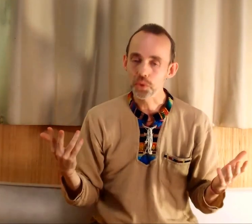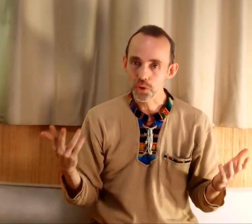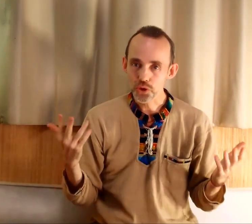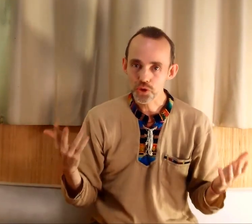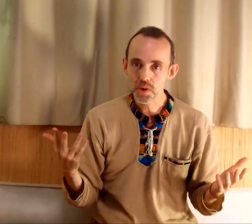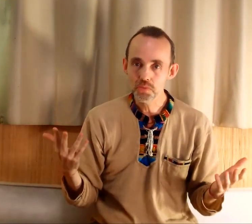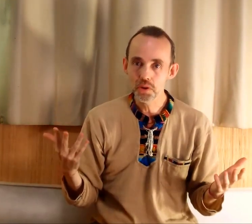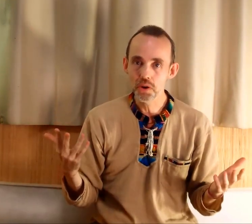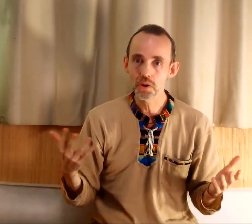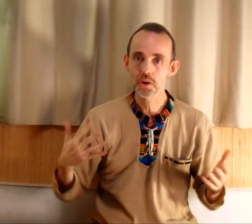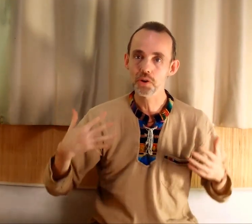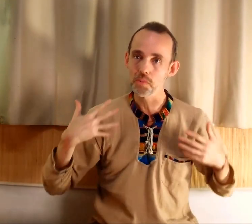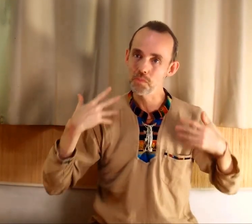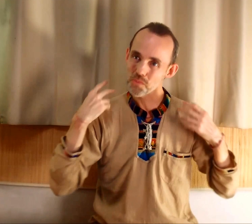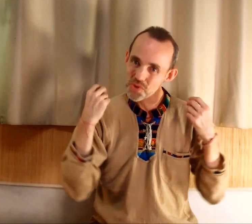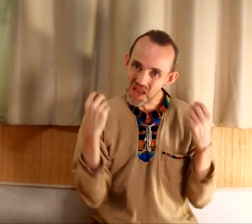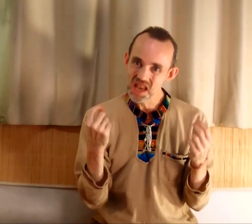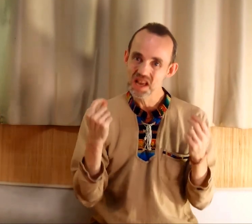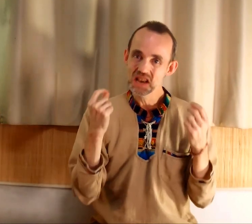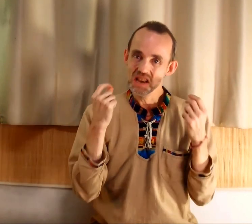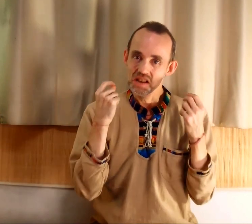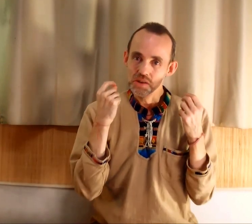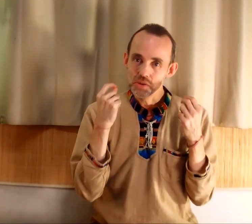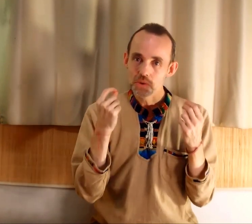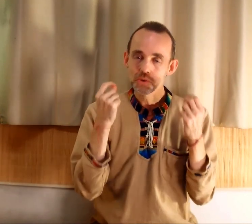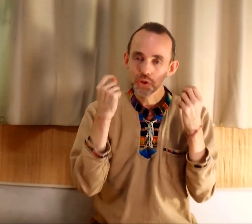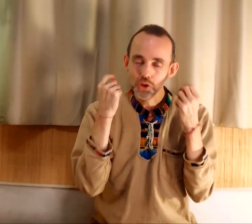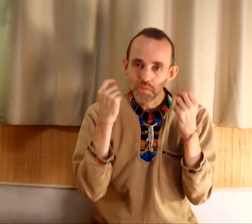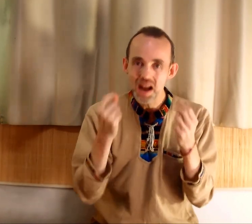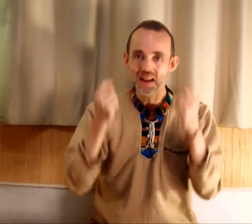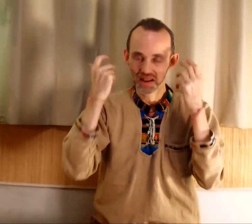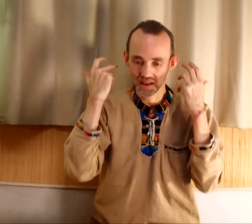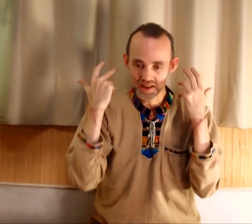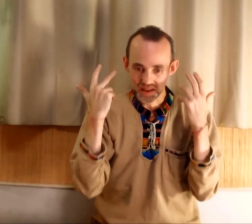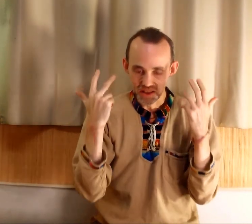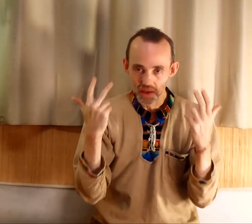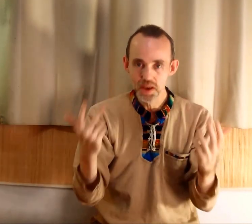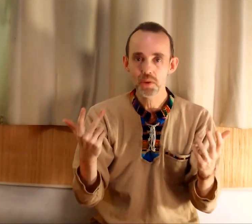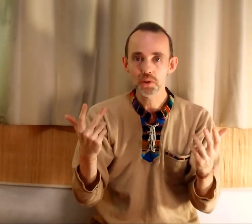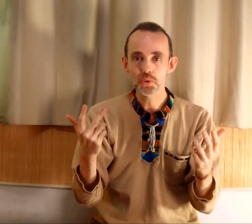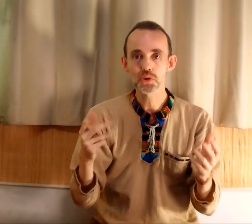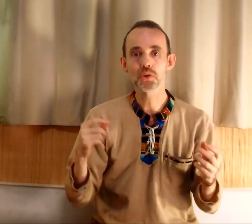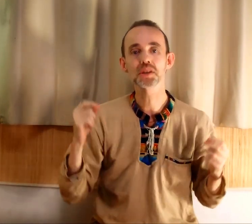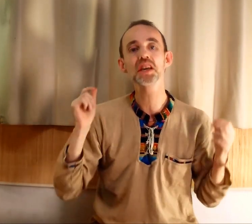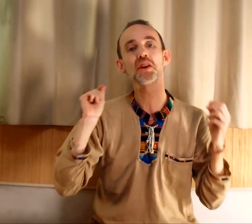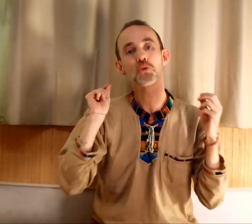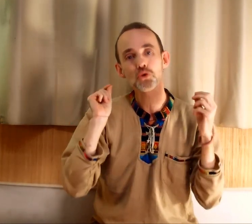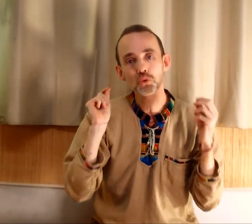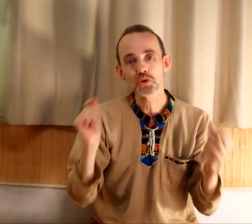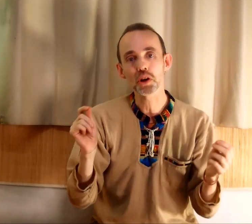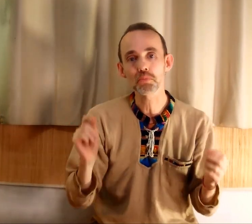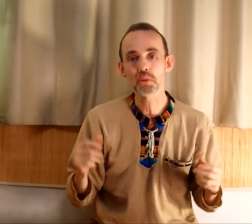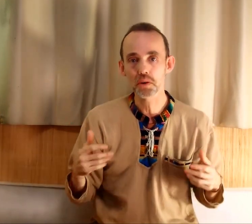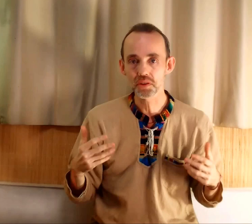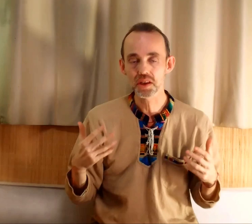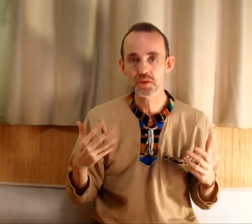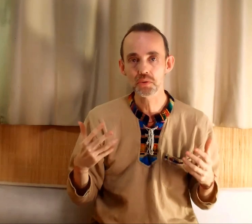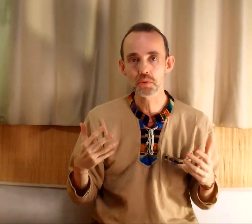votre chemin du bonheur, comment mener ce chemin d'éveil de la conscience et aujourd'hui je réponds à une question